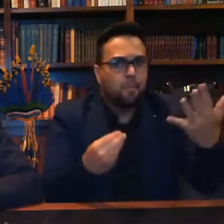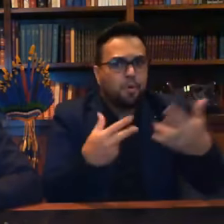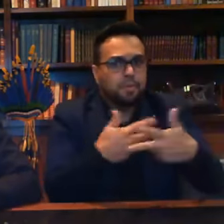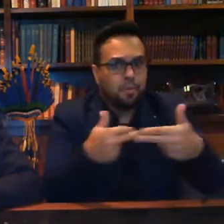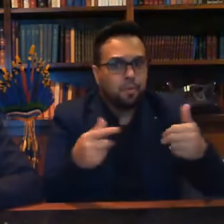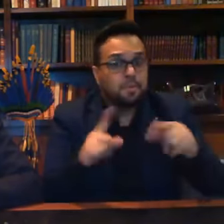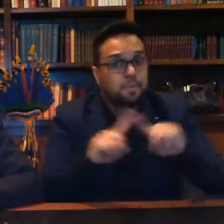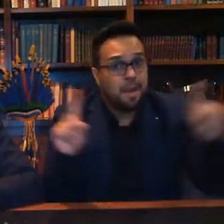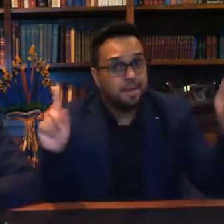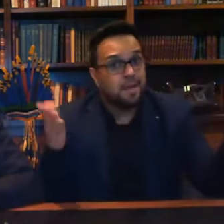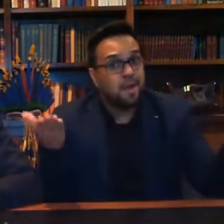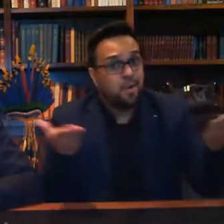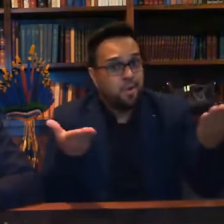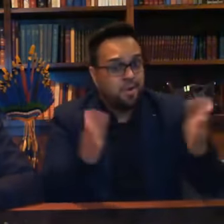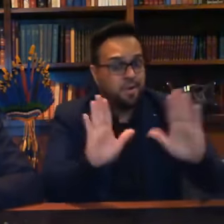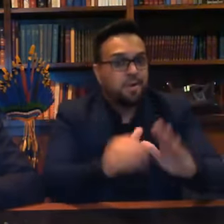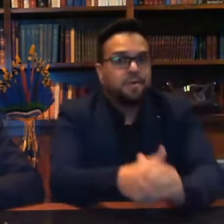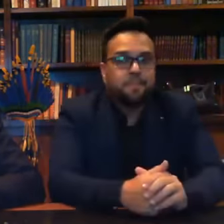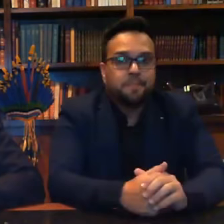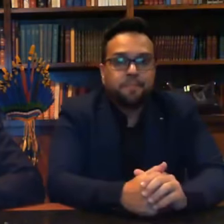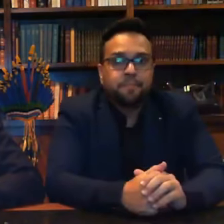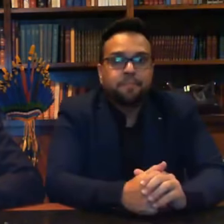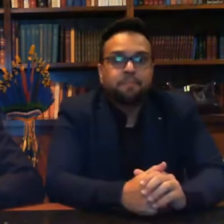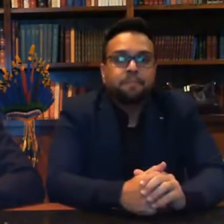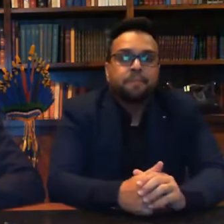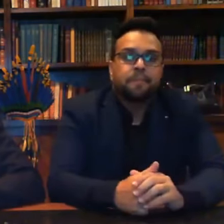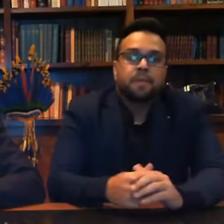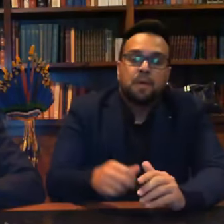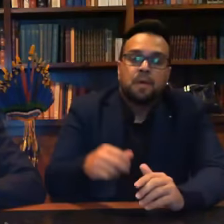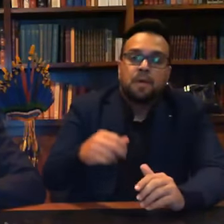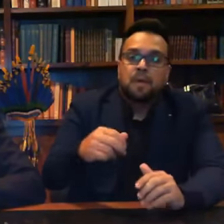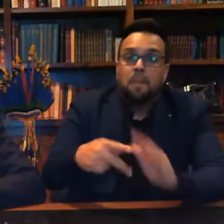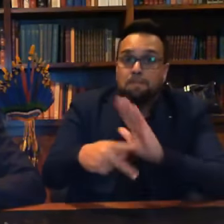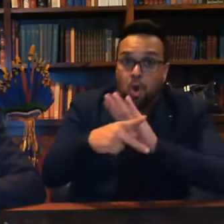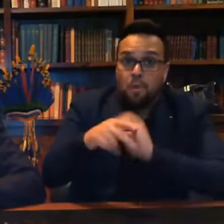Agora, quando o próprio TSE